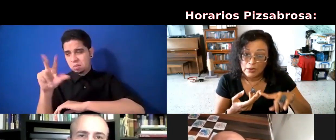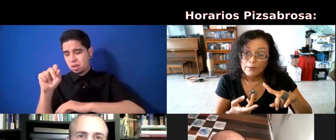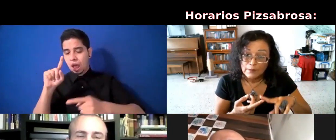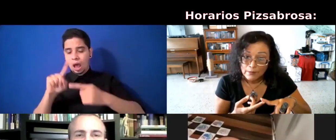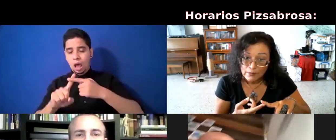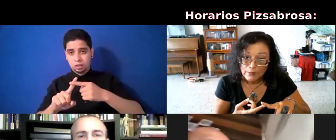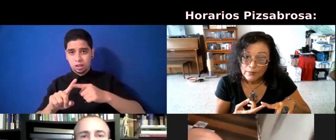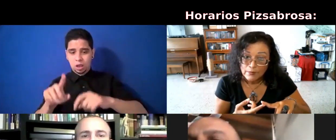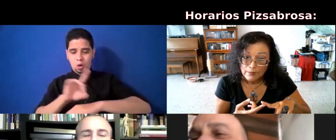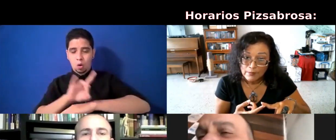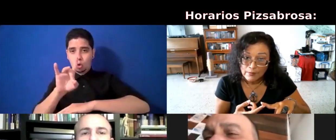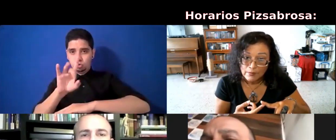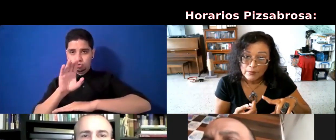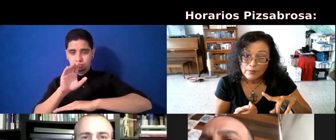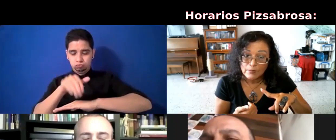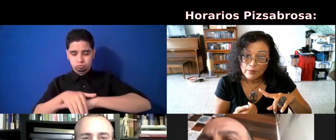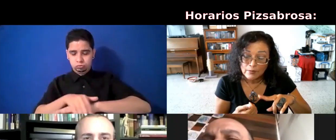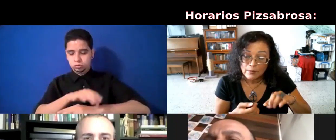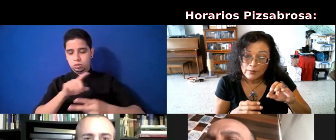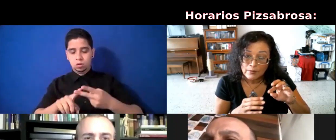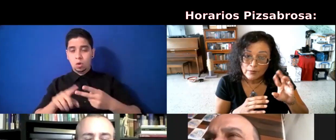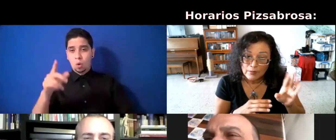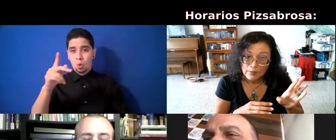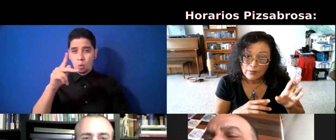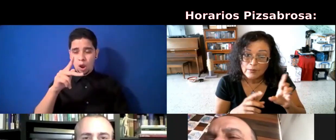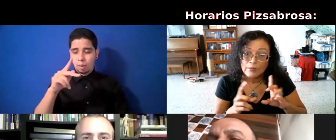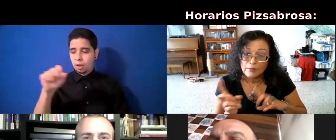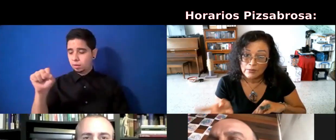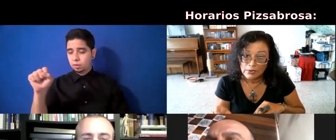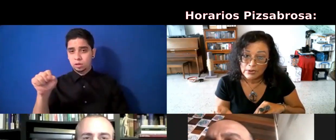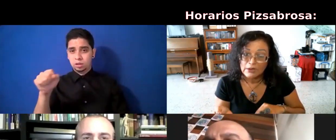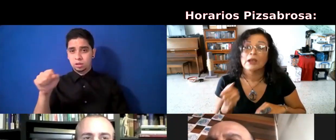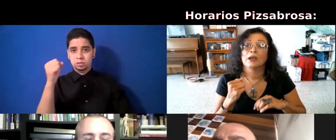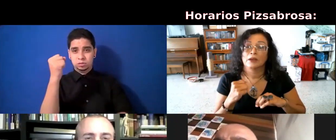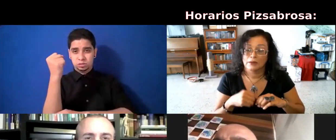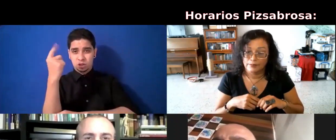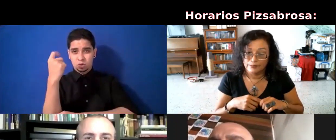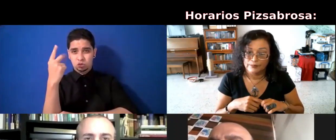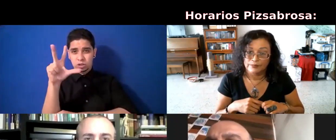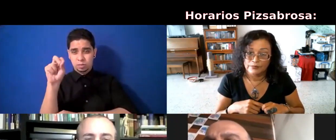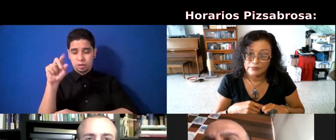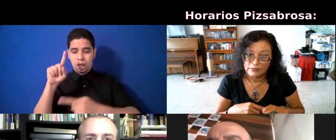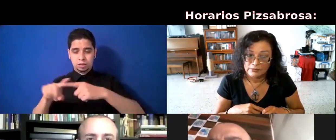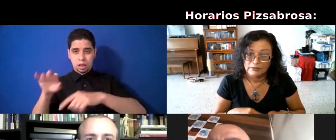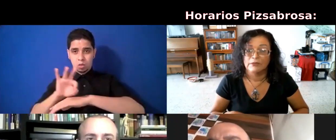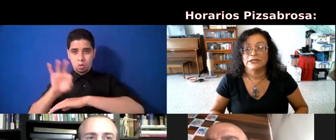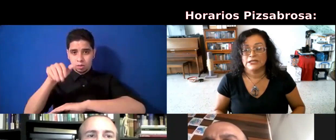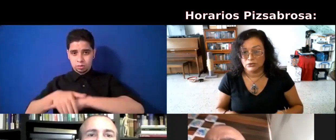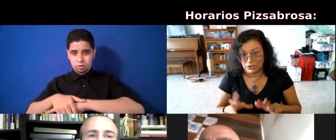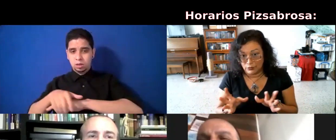Jueves, jueves a sábado, de once y media a nueve. Y domingo, doce a siete. Exacto, eso es